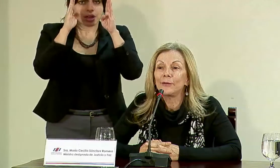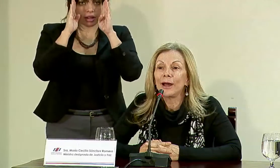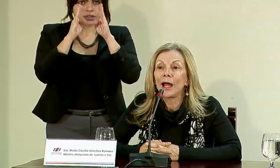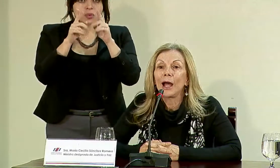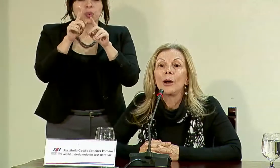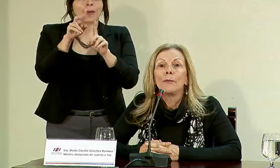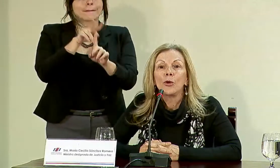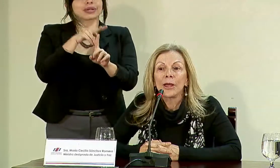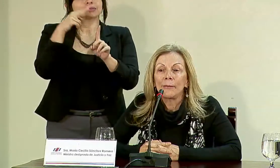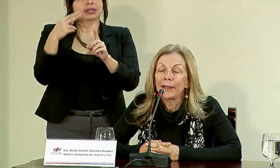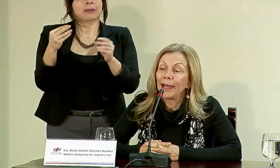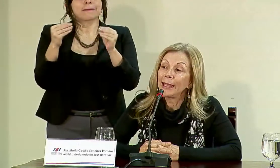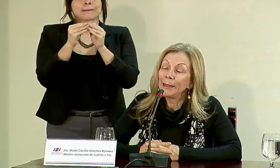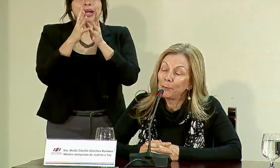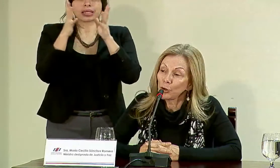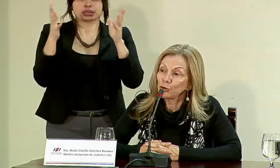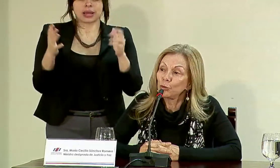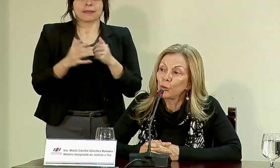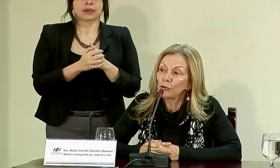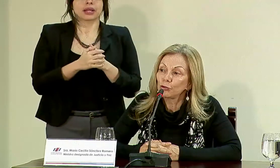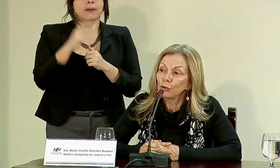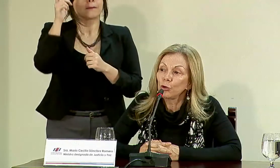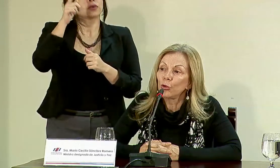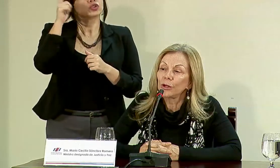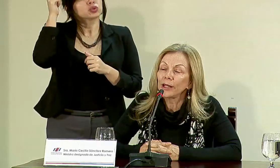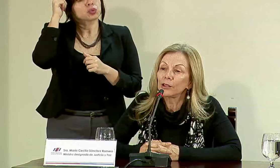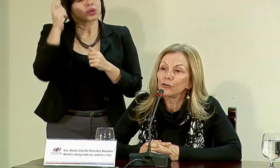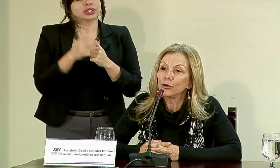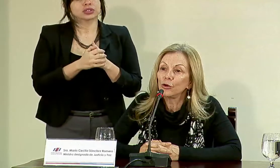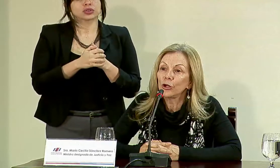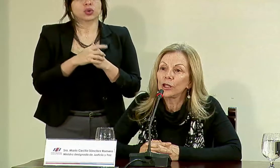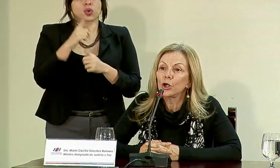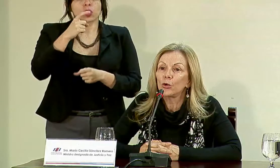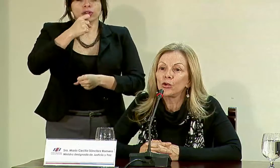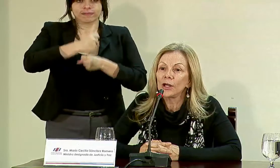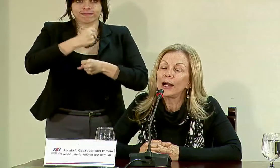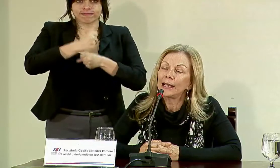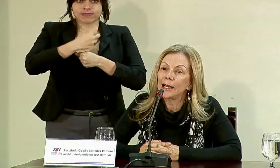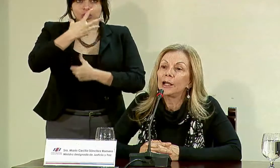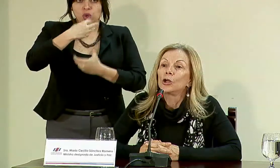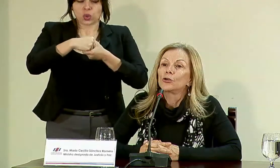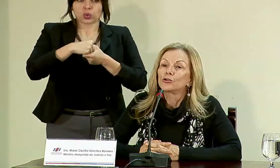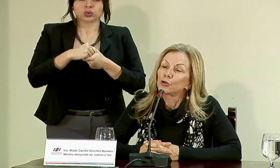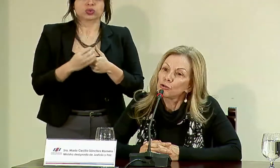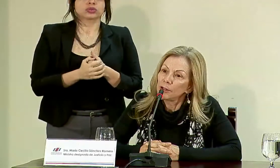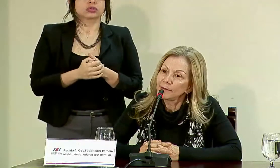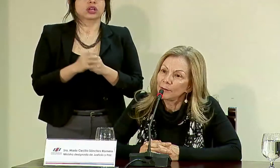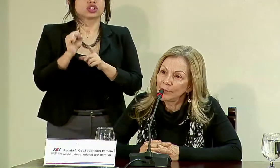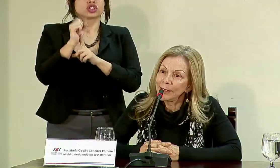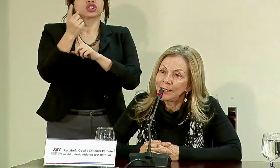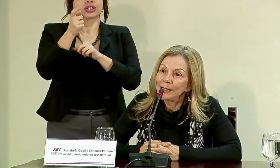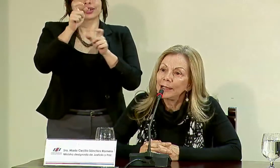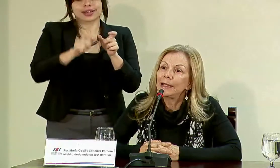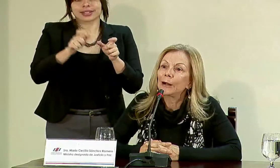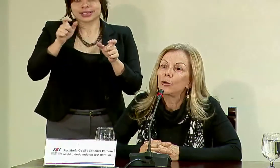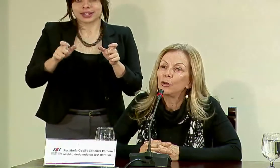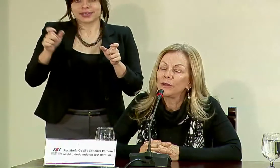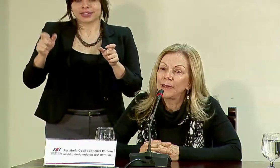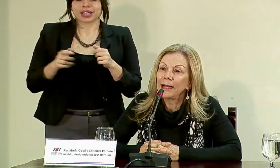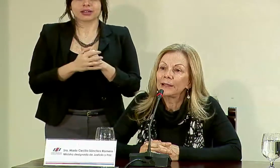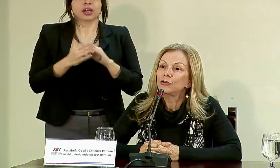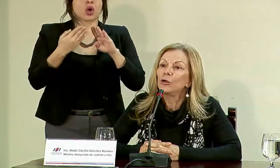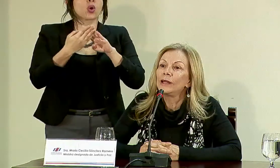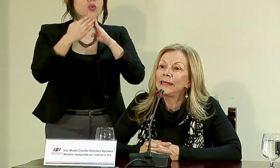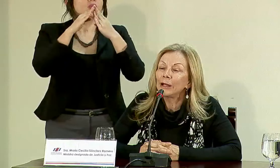perspectiva muy amplia y por supuesto con una gestión que incluya a la sociedad civil, la